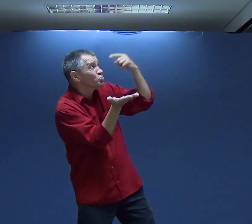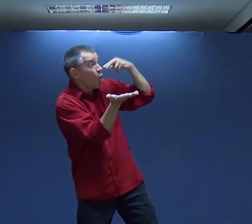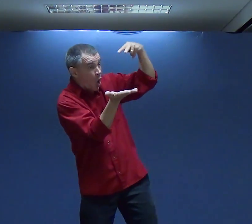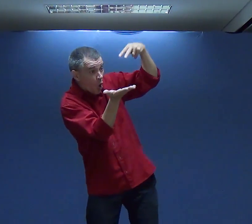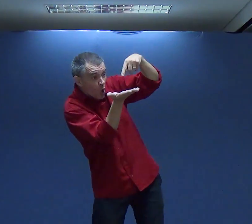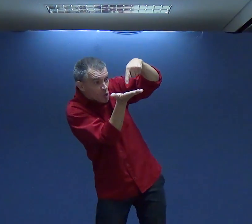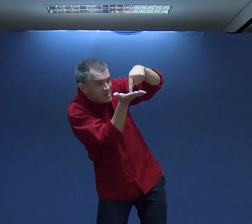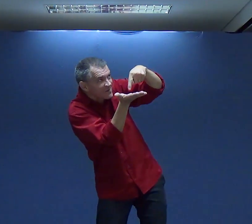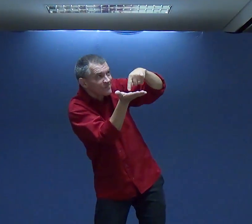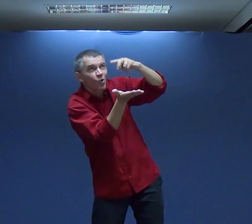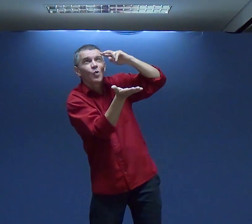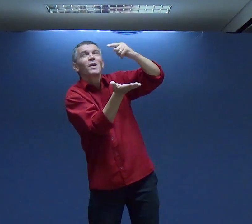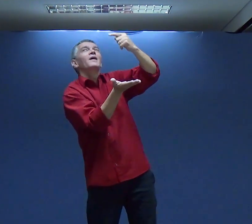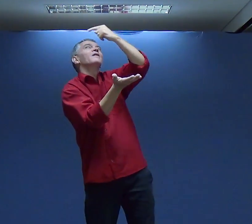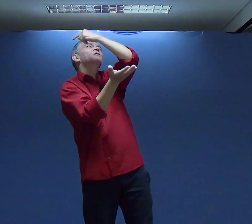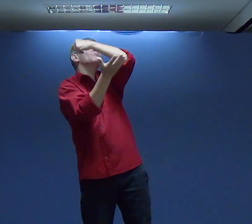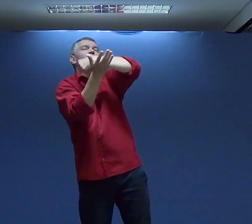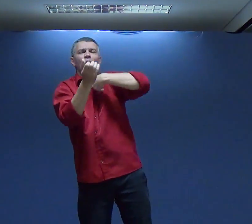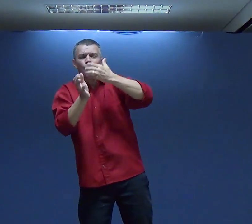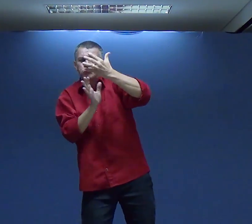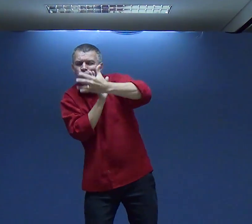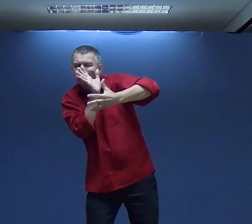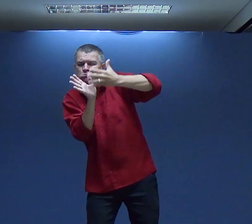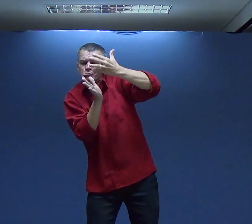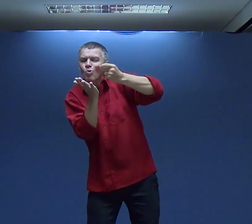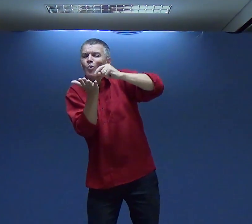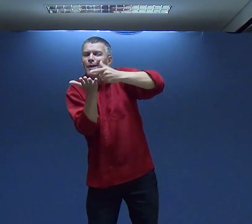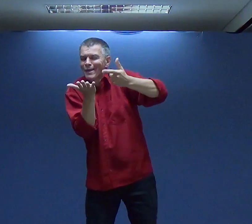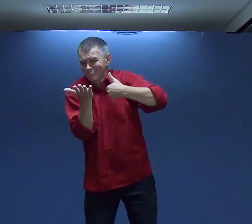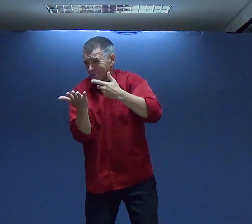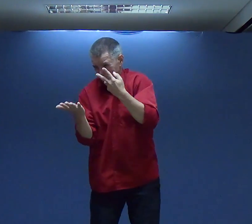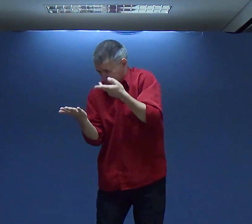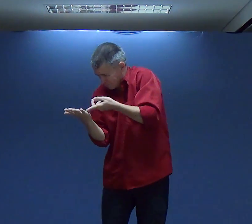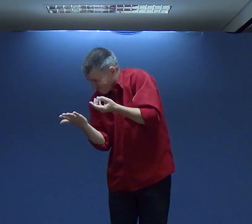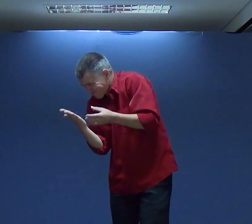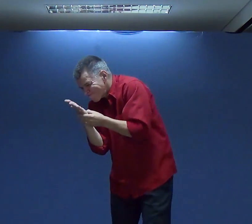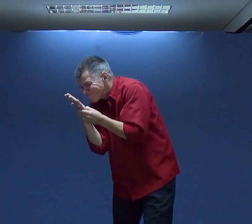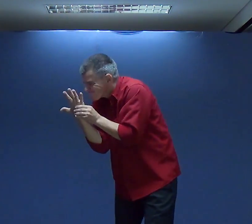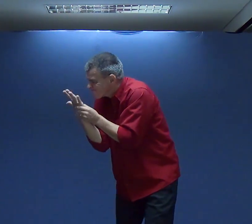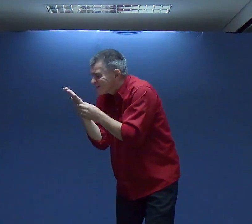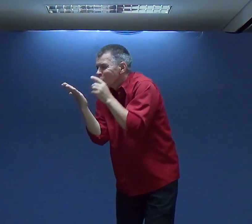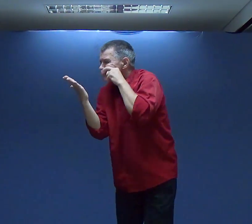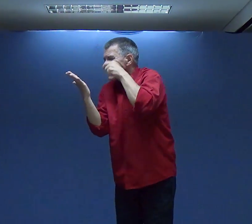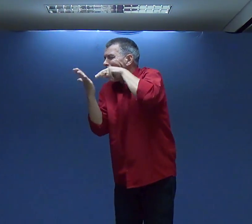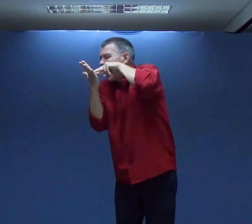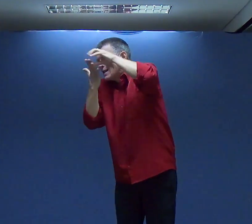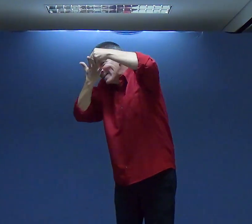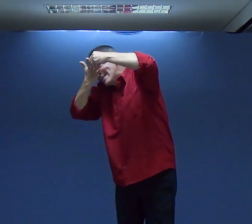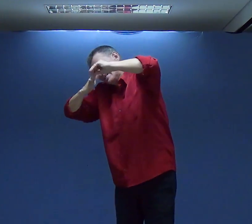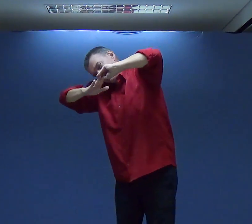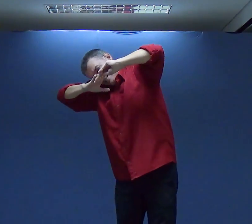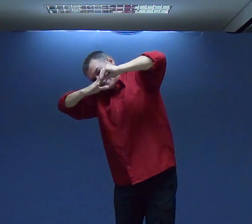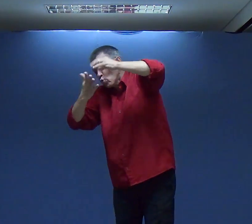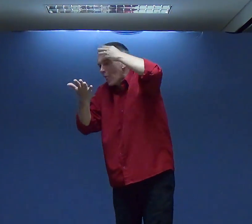Sabe Você Precisa Se Apresentar Com Mãos Limpas Diante De Deus Você Precisa Se